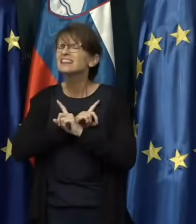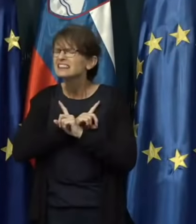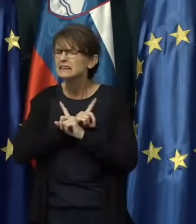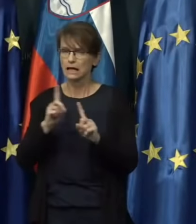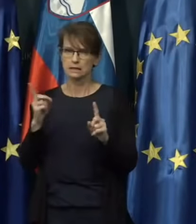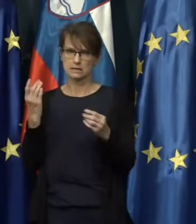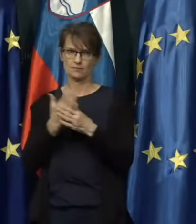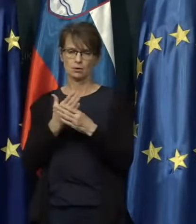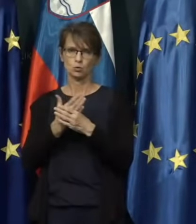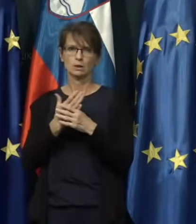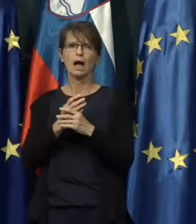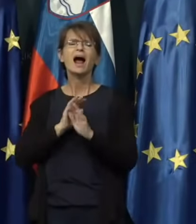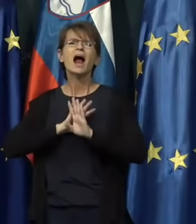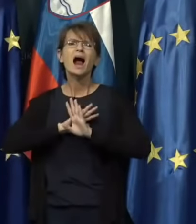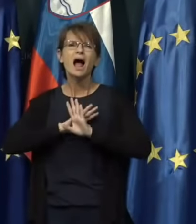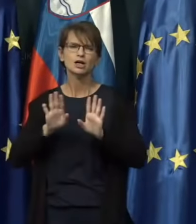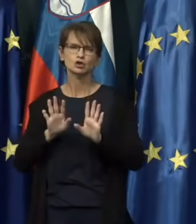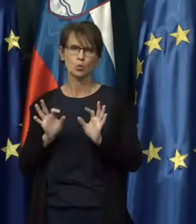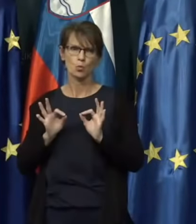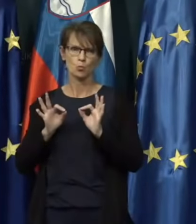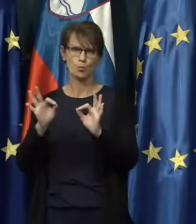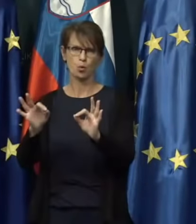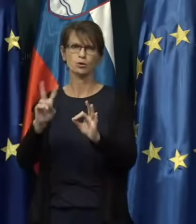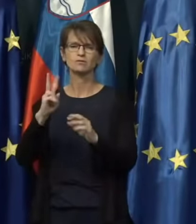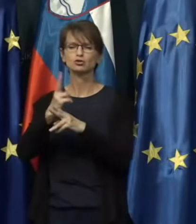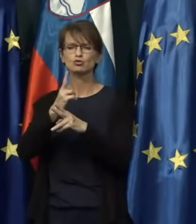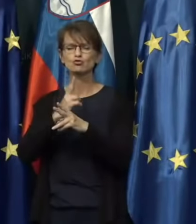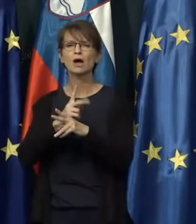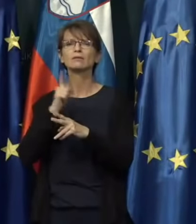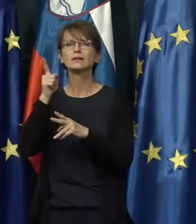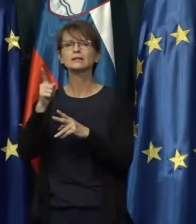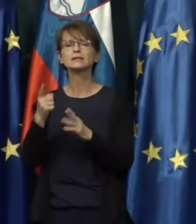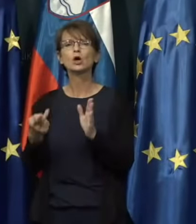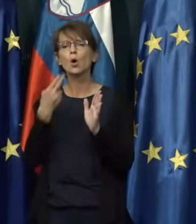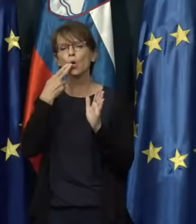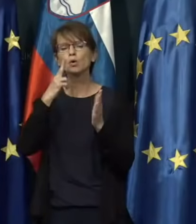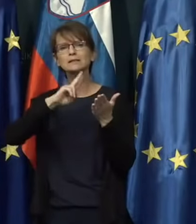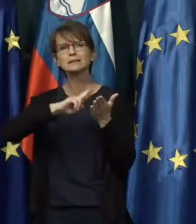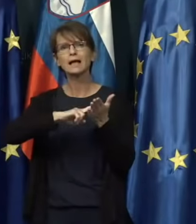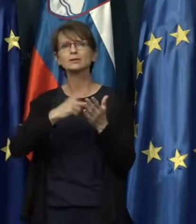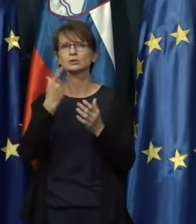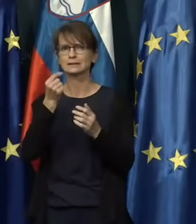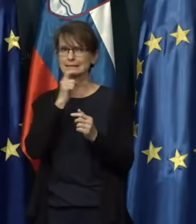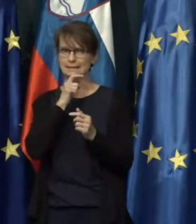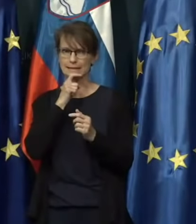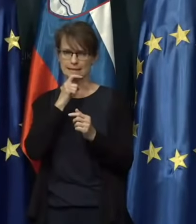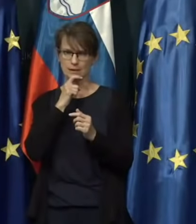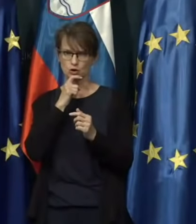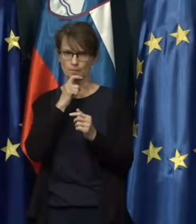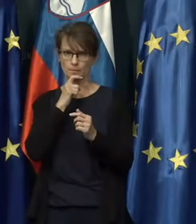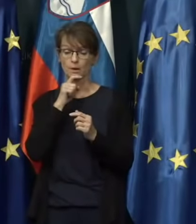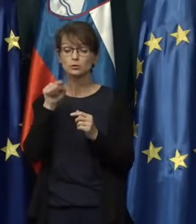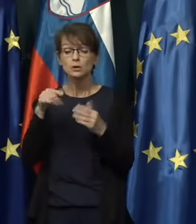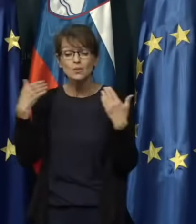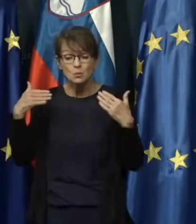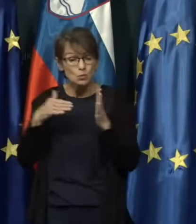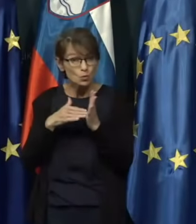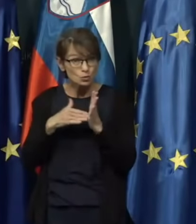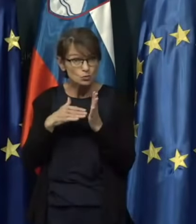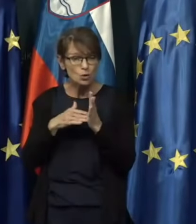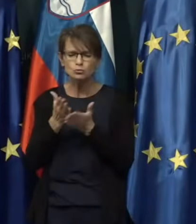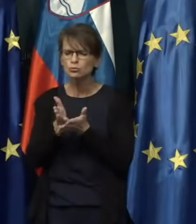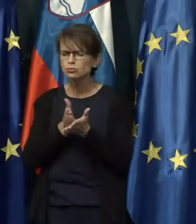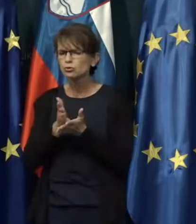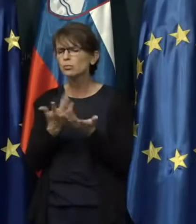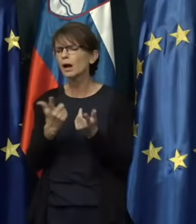kakršnokoli pot v države, ki so označene z rdečo. Če je to nujno potrebno iz